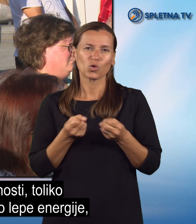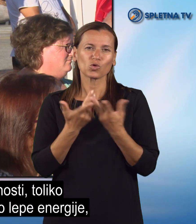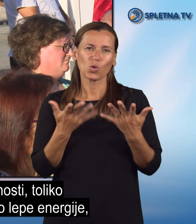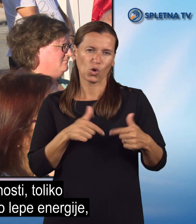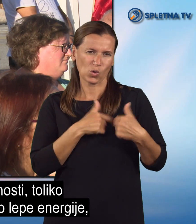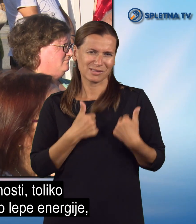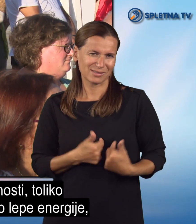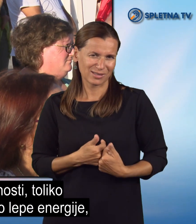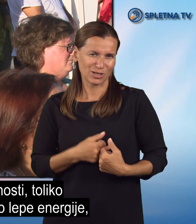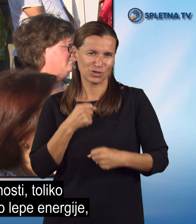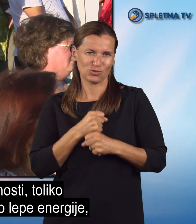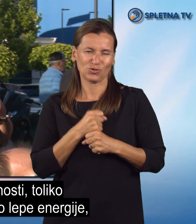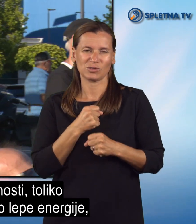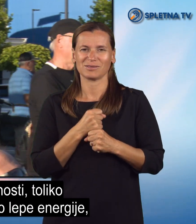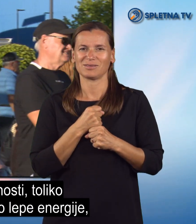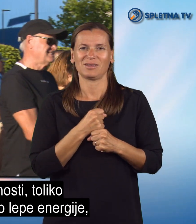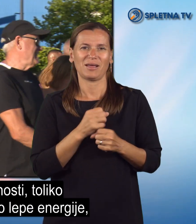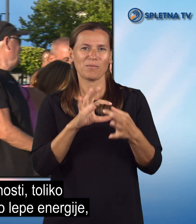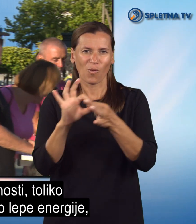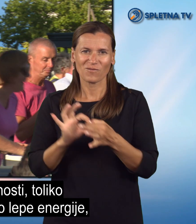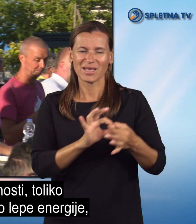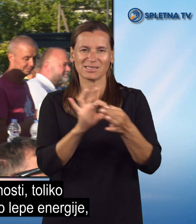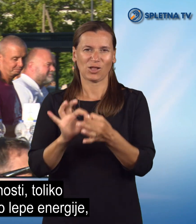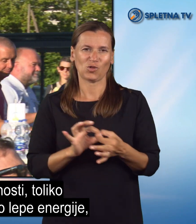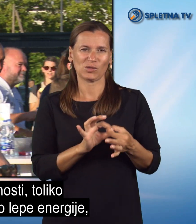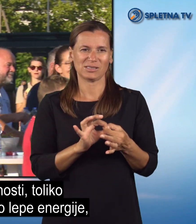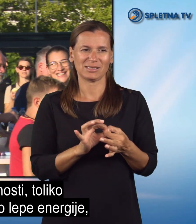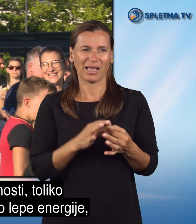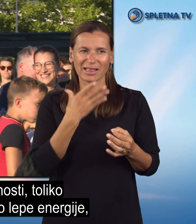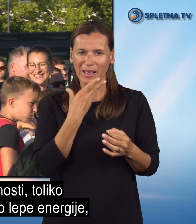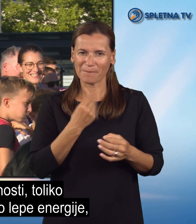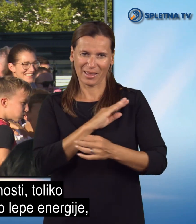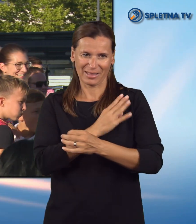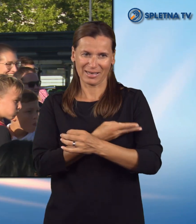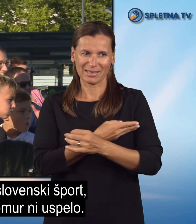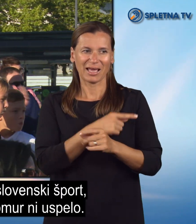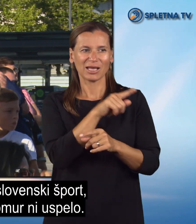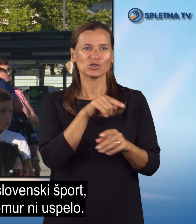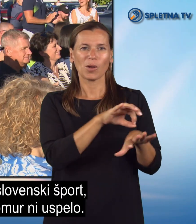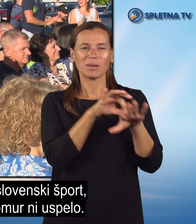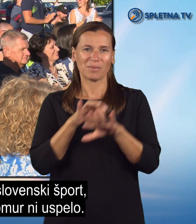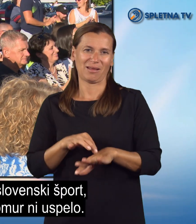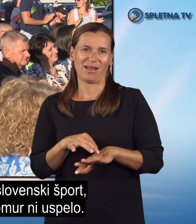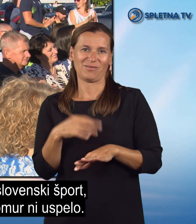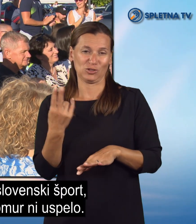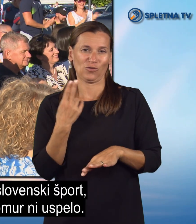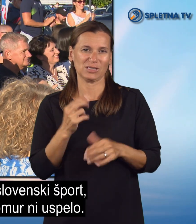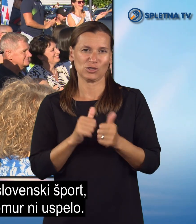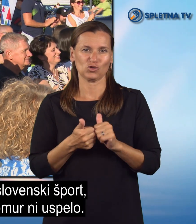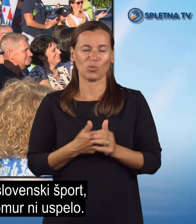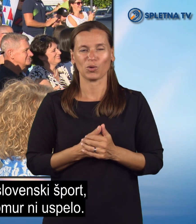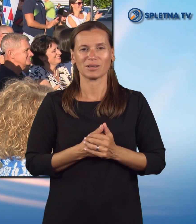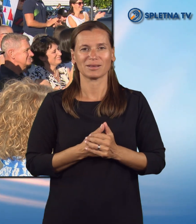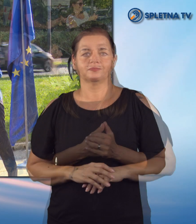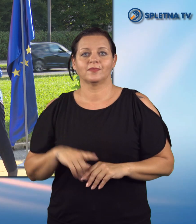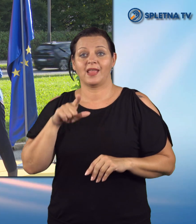srčnosti, to kajne povezanosti in pa to kajne lepe energije, ki so jo propelali v slovenski šport, že dolgo